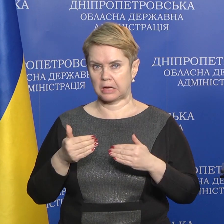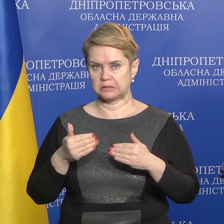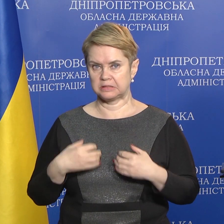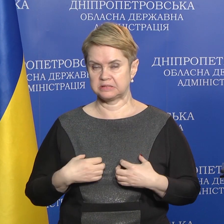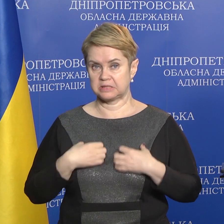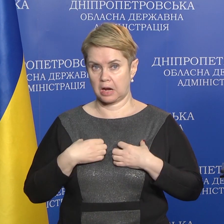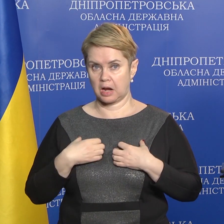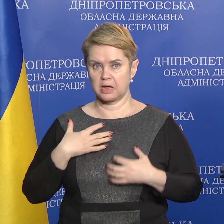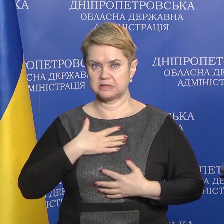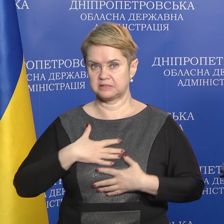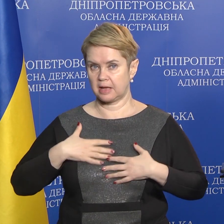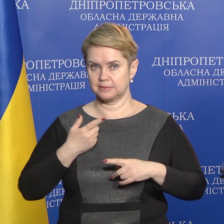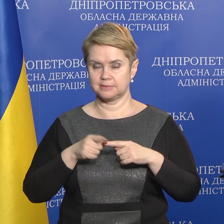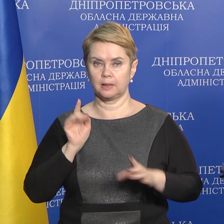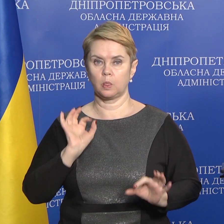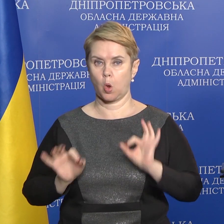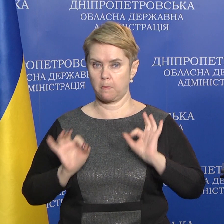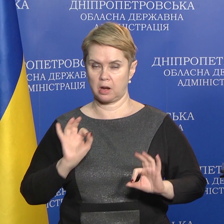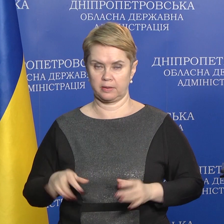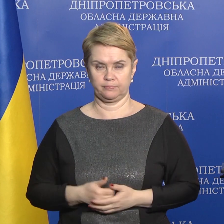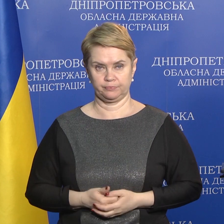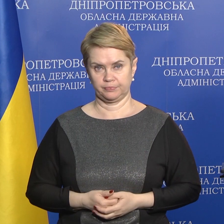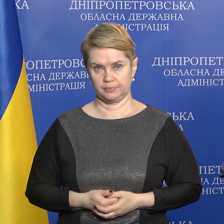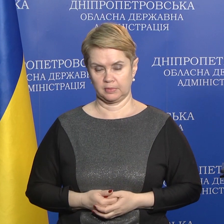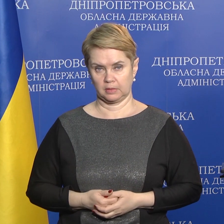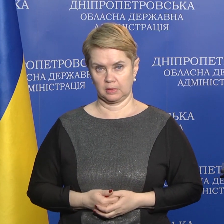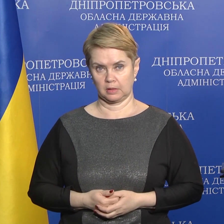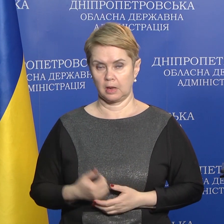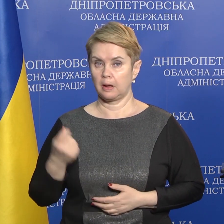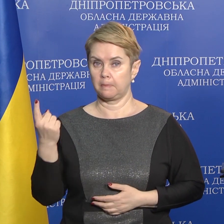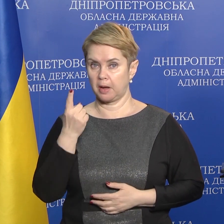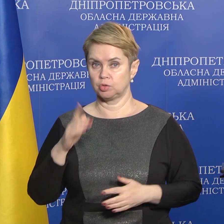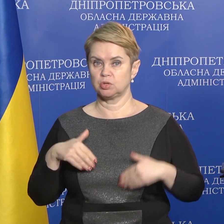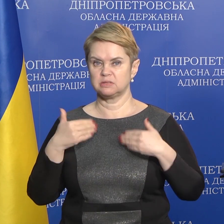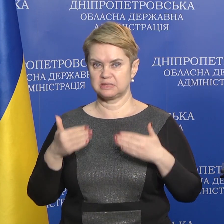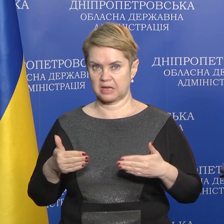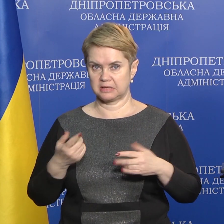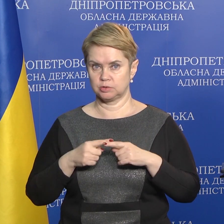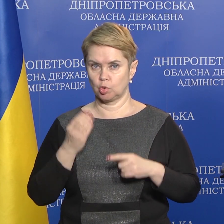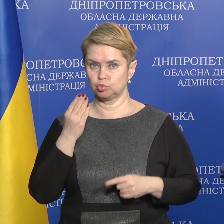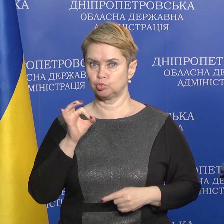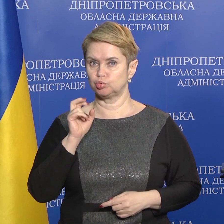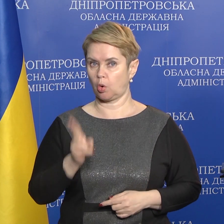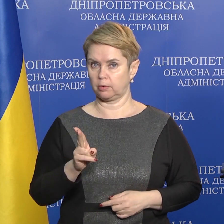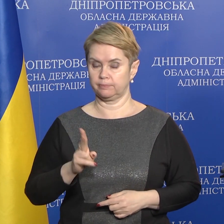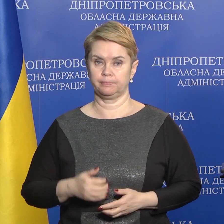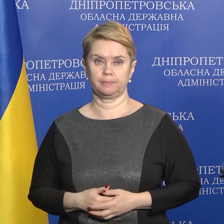стреса і це нормально. Перша стадія – це шок.